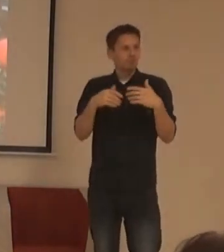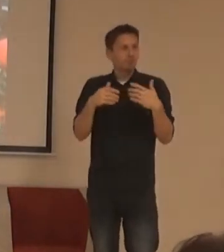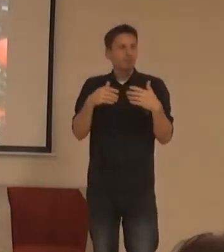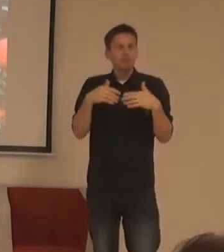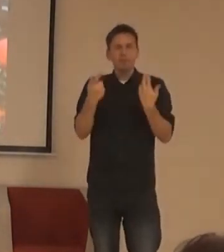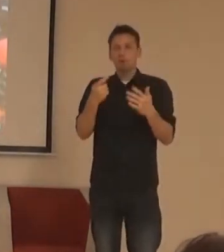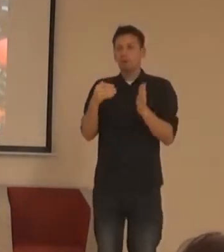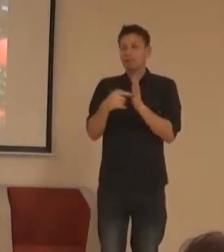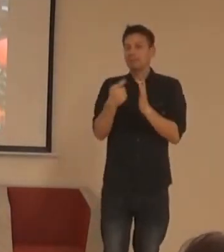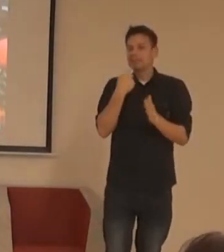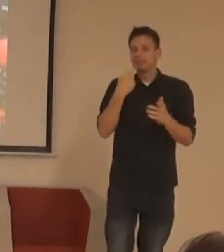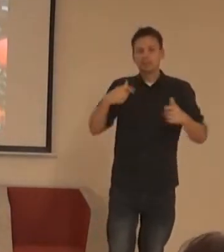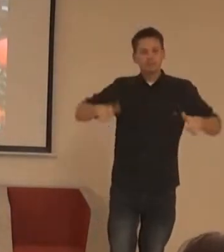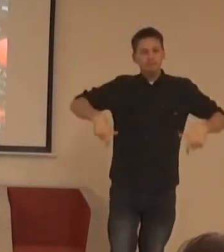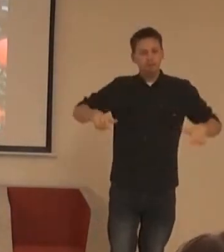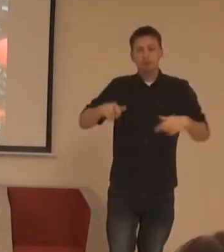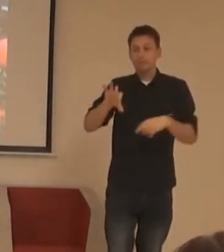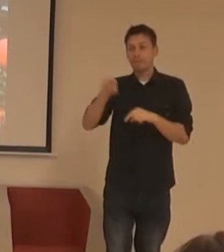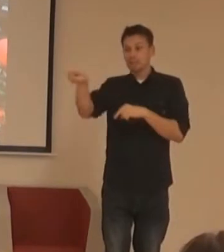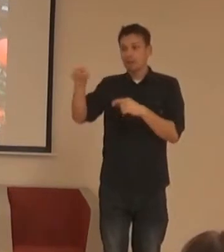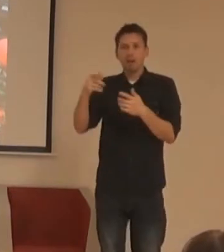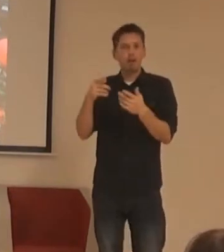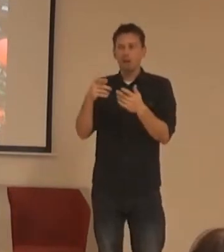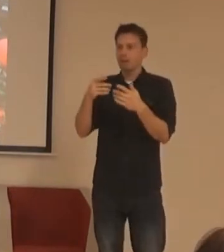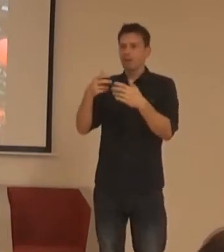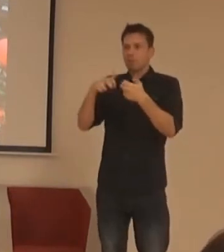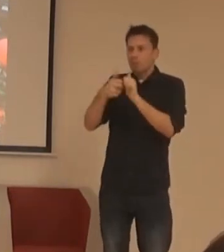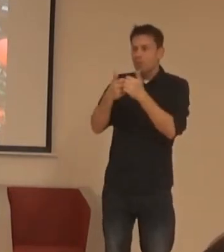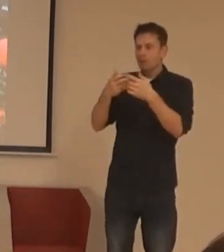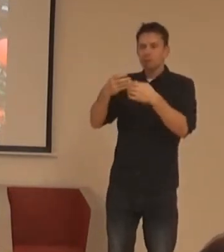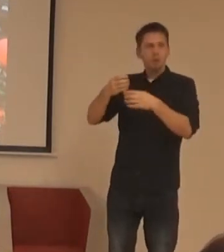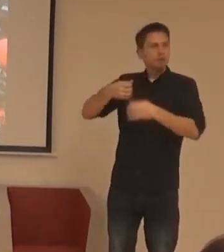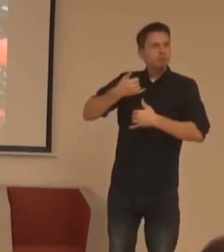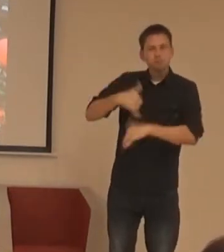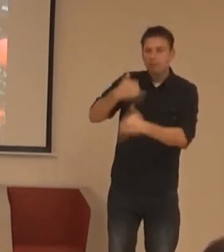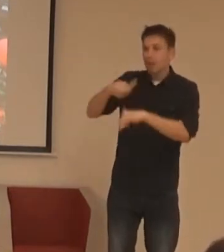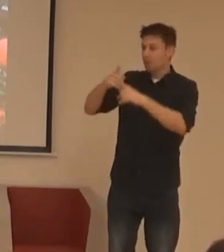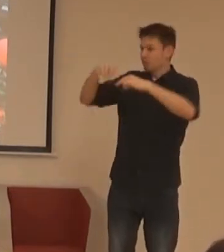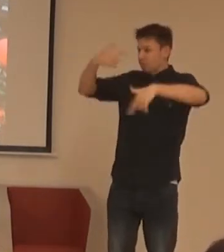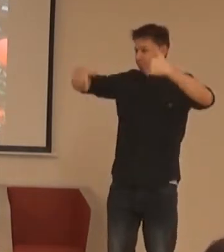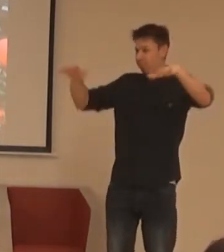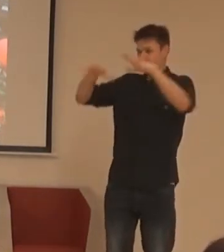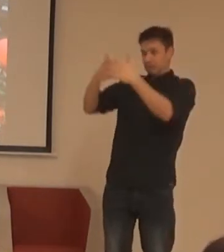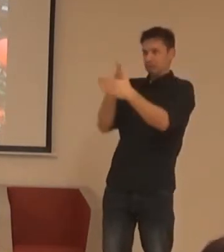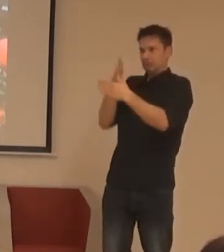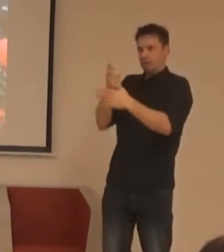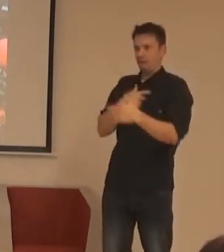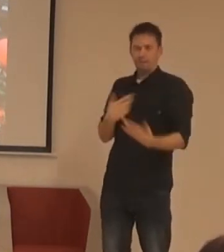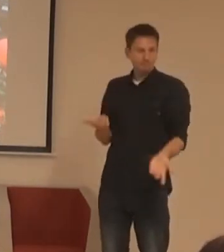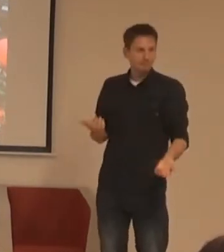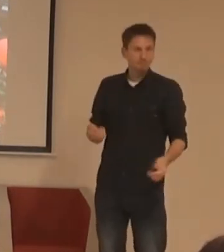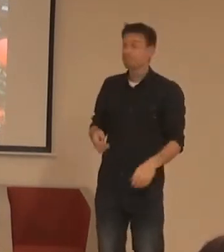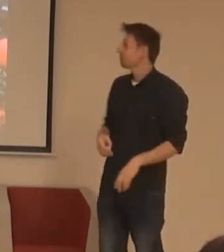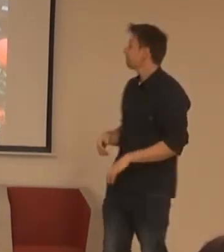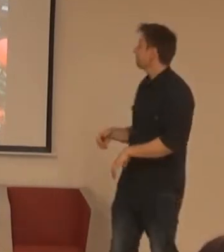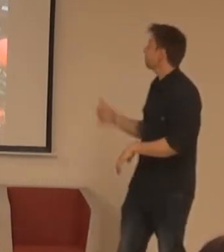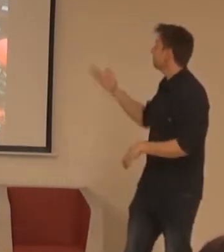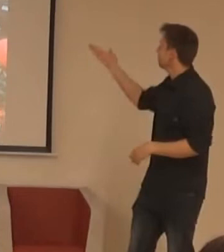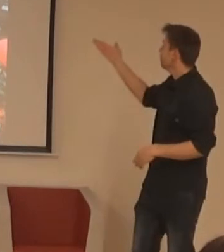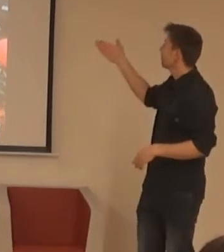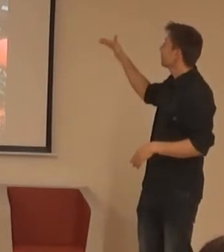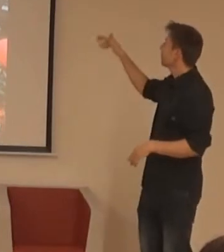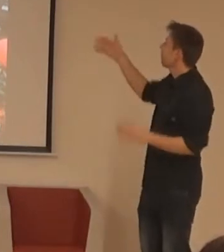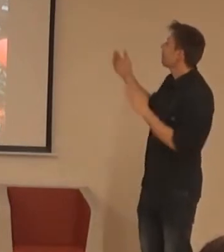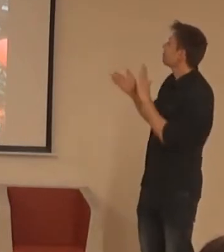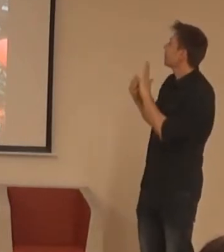že jste byl odmítnutý třeba překážkami tohoto typu na obrázku je série popelnic a kontejnerů